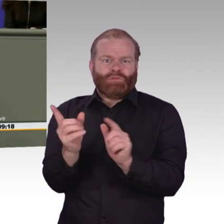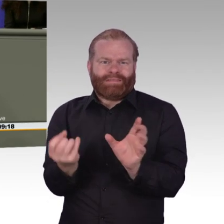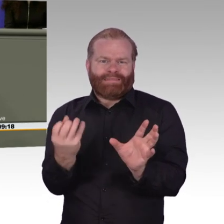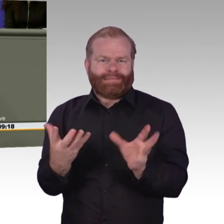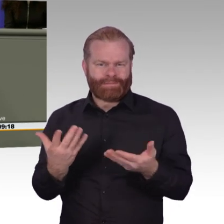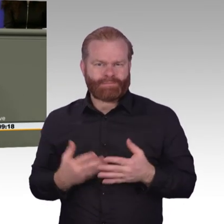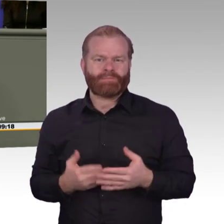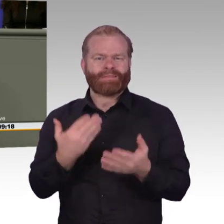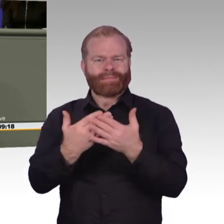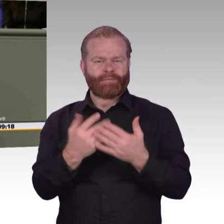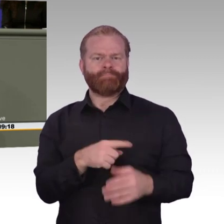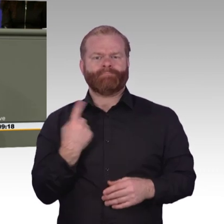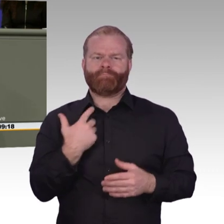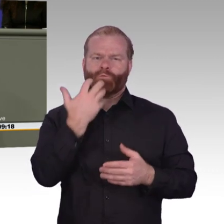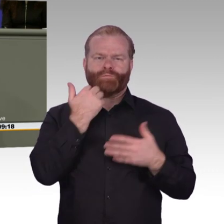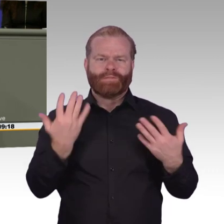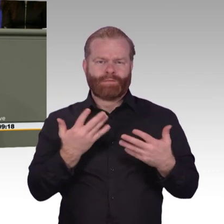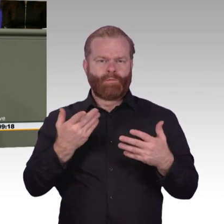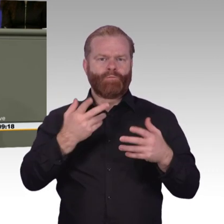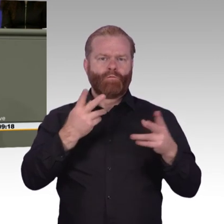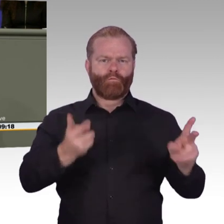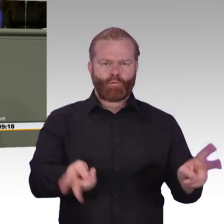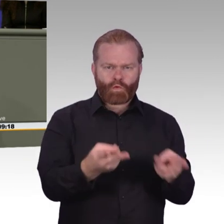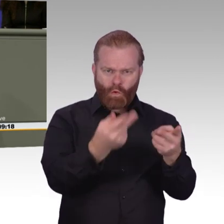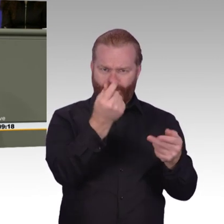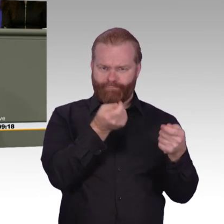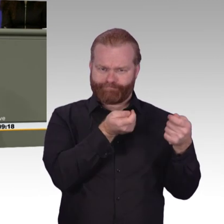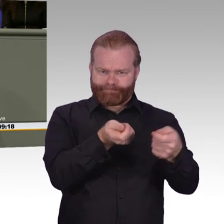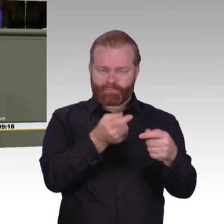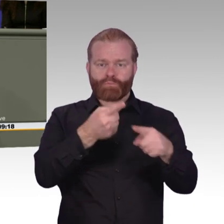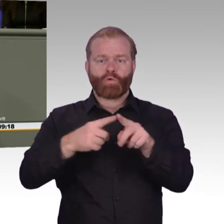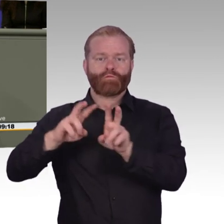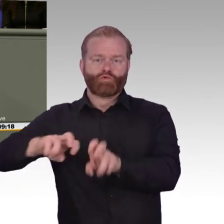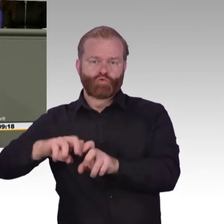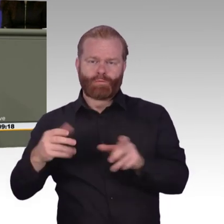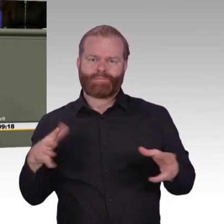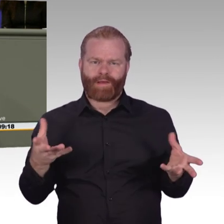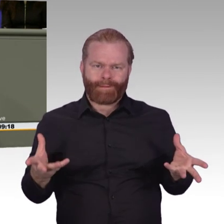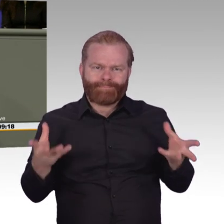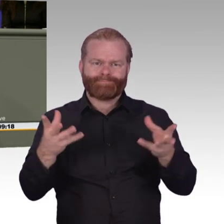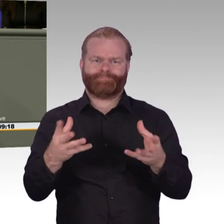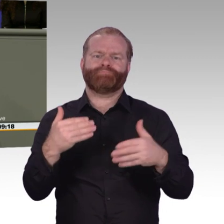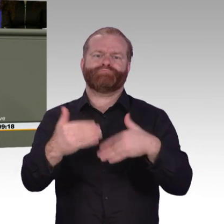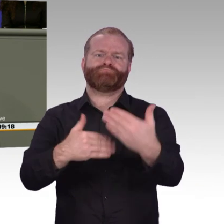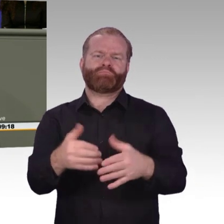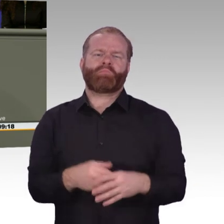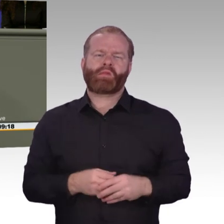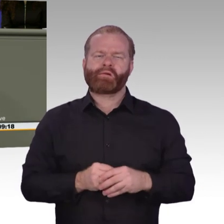Künstliche Intelligenz gilt als Schlüsseltechnologie, um unseren Wohlstand zu wahren und global wettbewerbsfähig zu bleiben. Zugegeben,